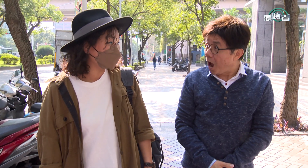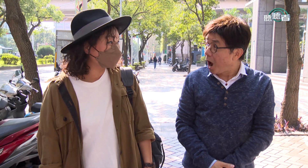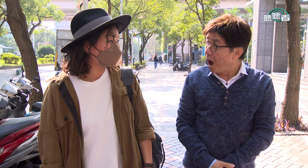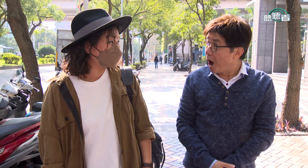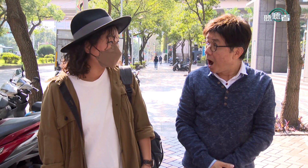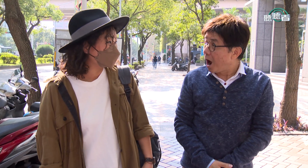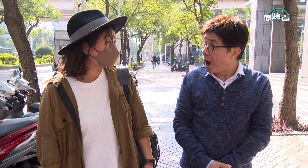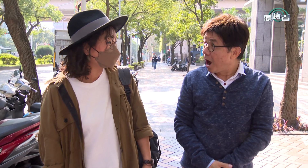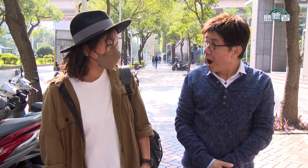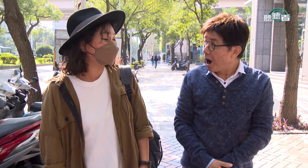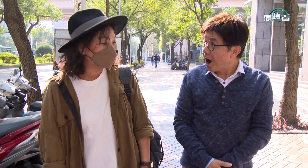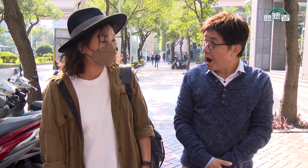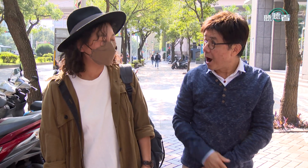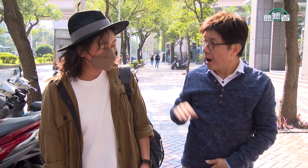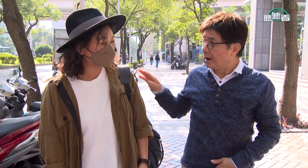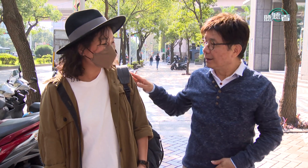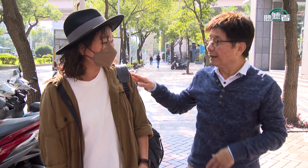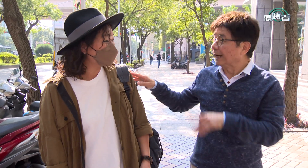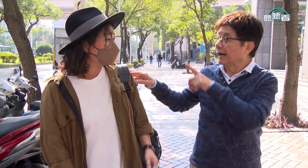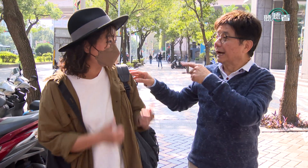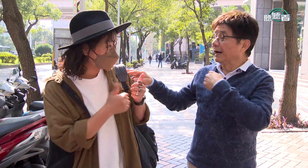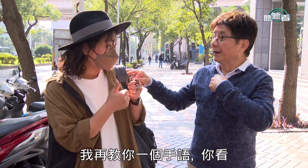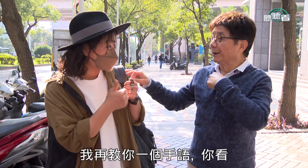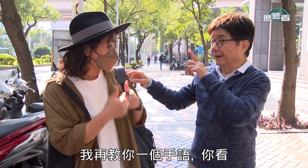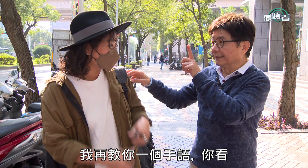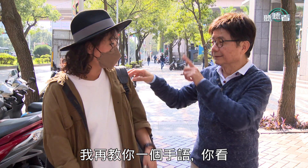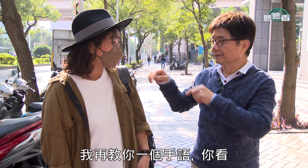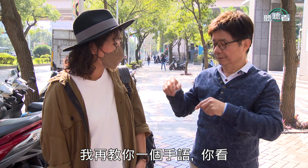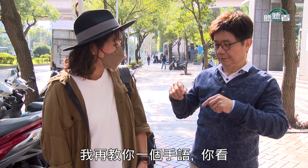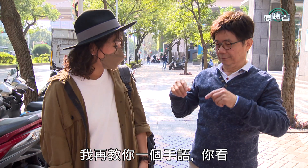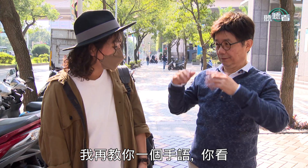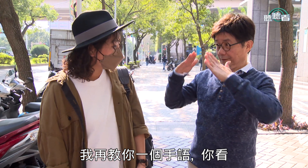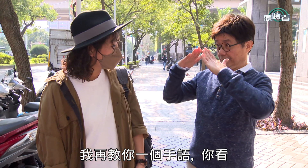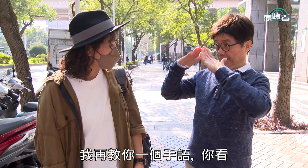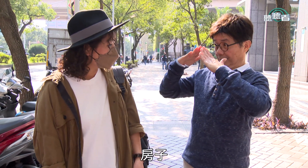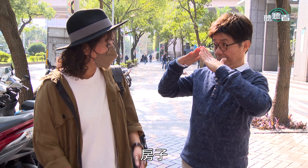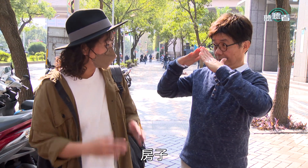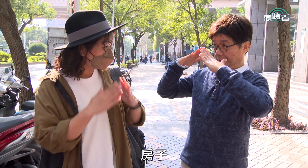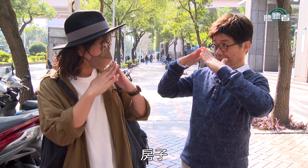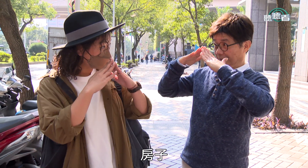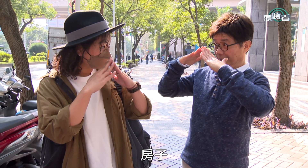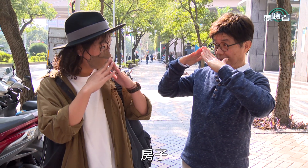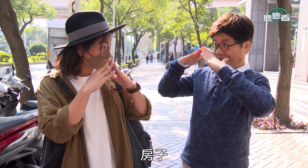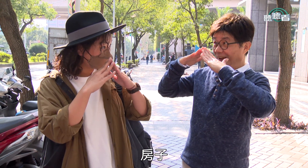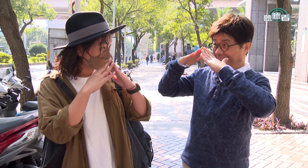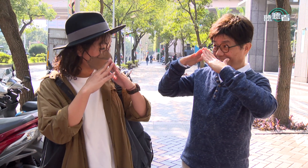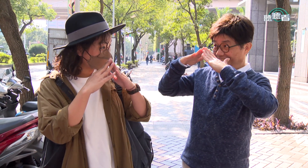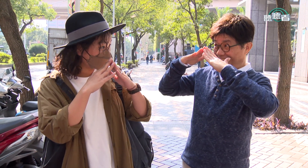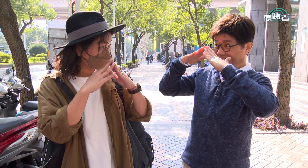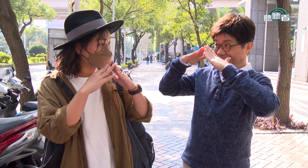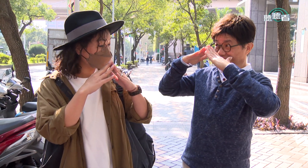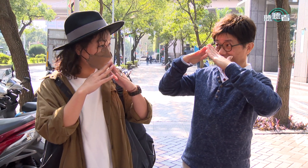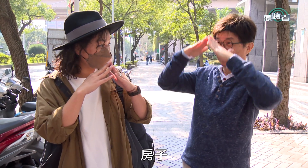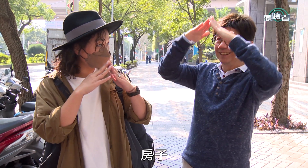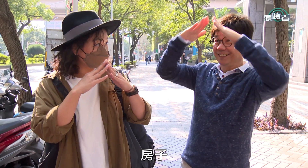哦哎我再教你一个手语啊你看房子啊房子